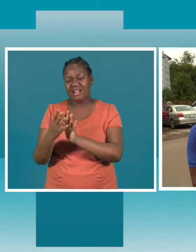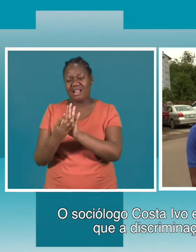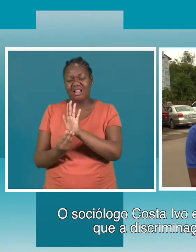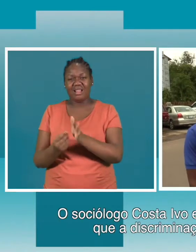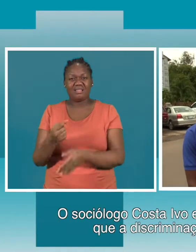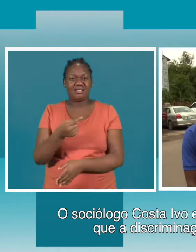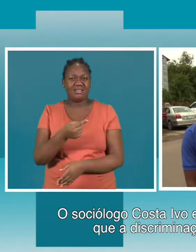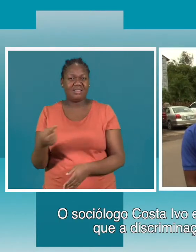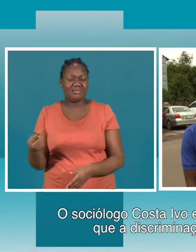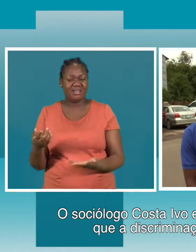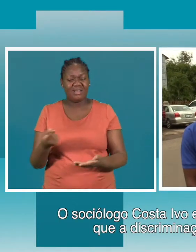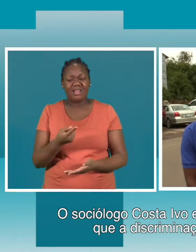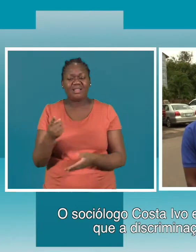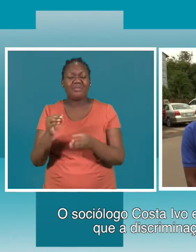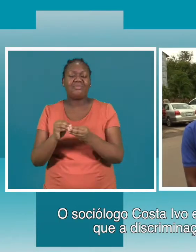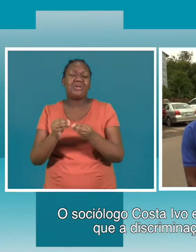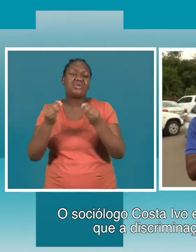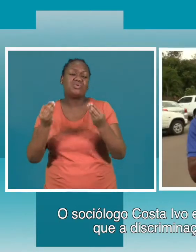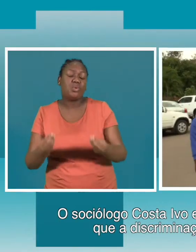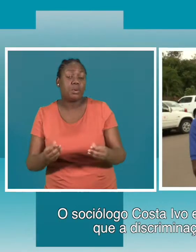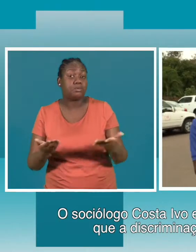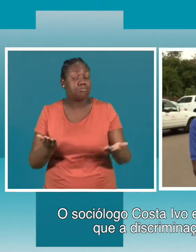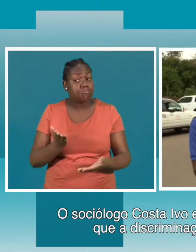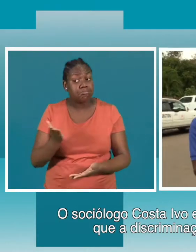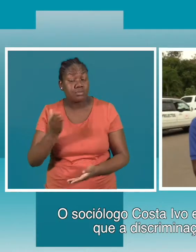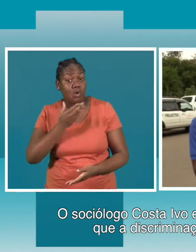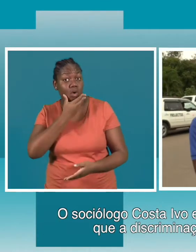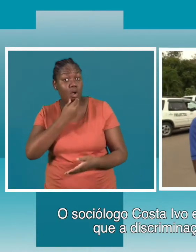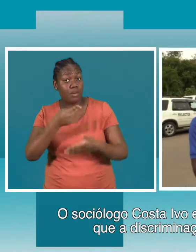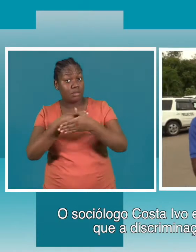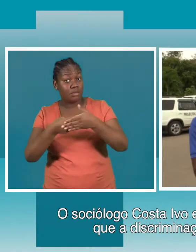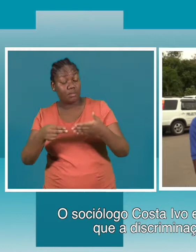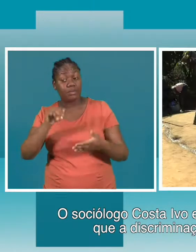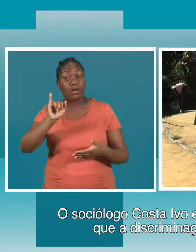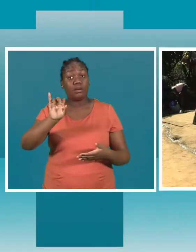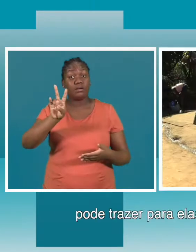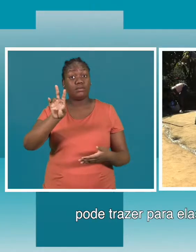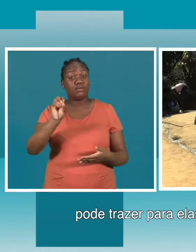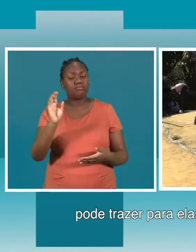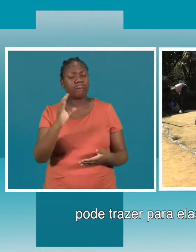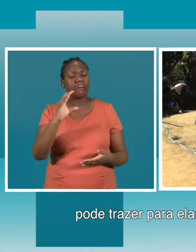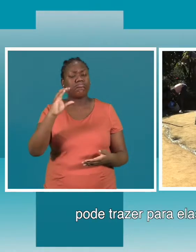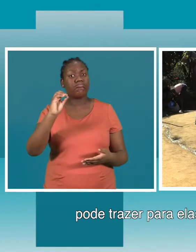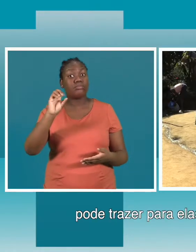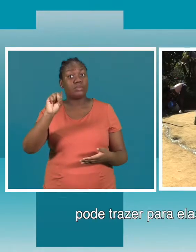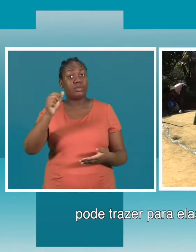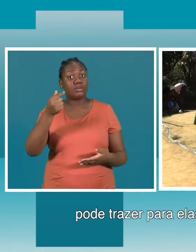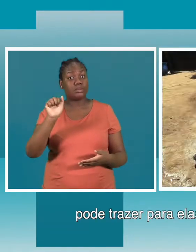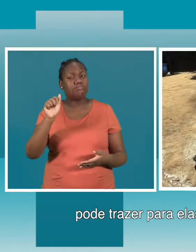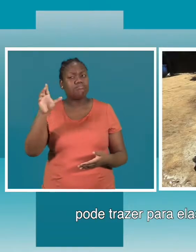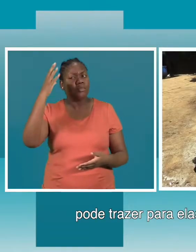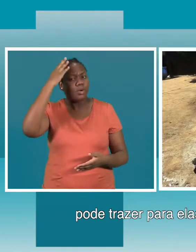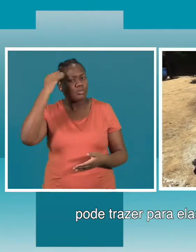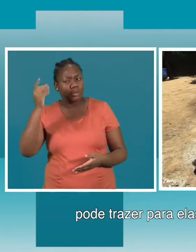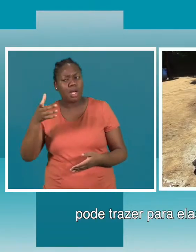O sociólogo Costa Ivo explica o impacto negativo que a discriminação destas mulheres pode trazer para elas